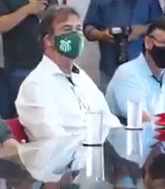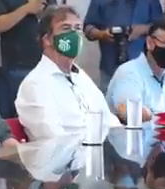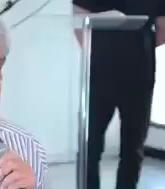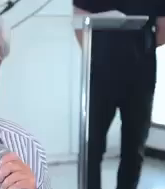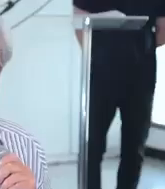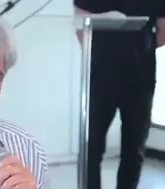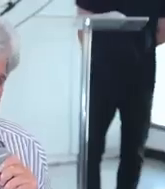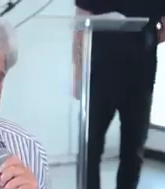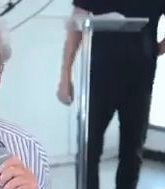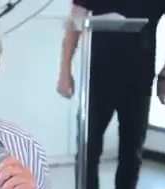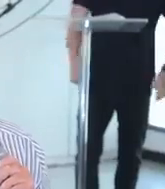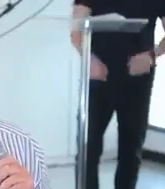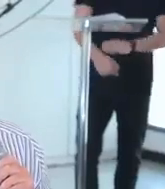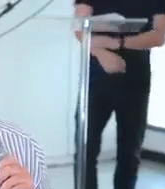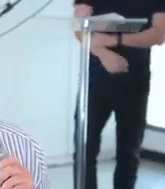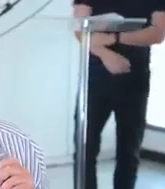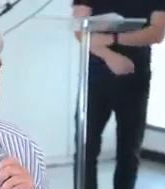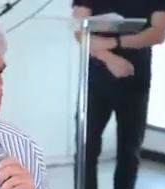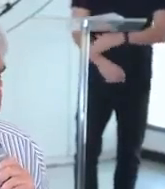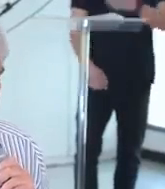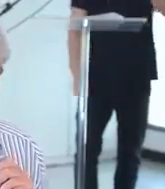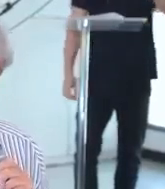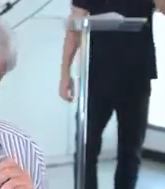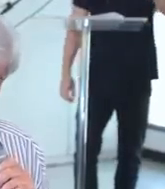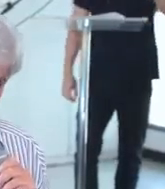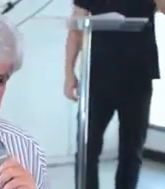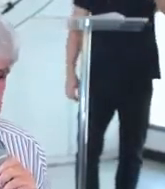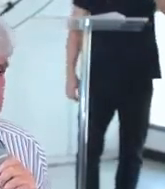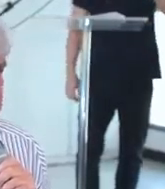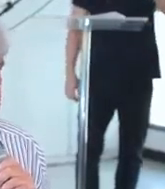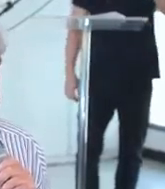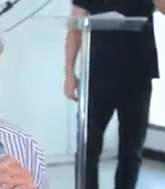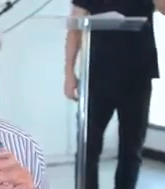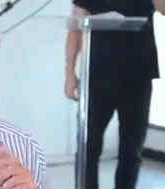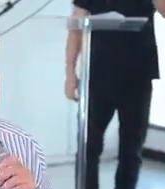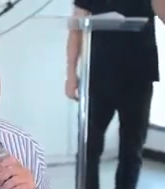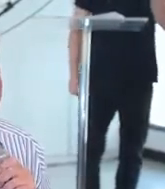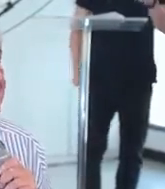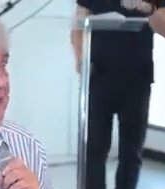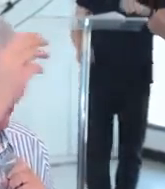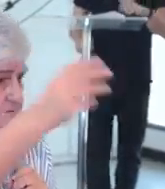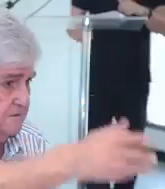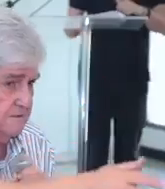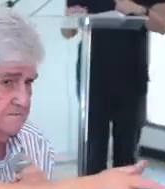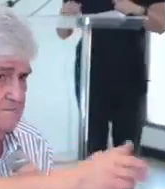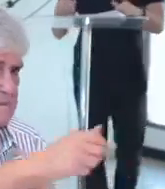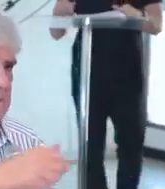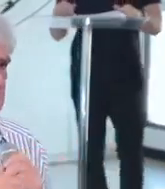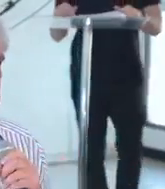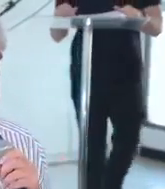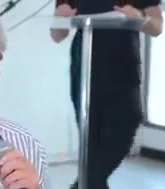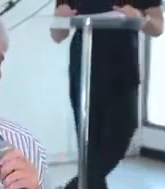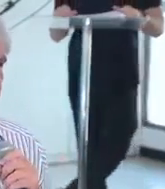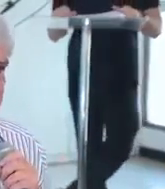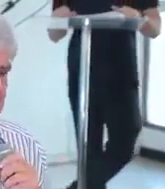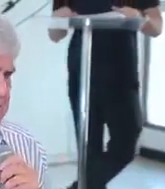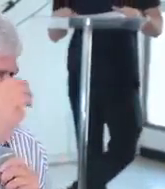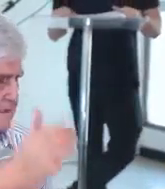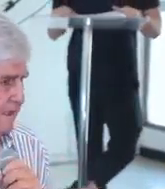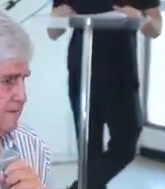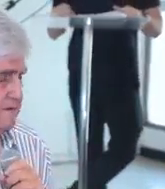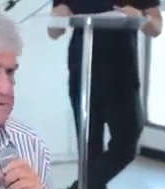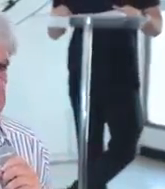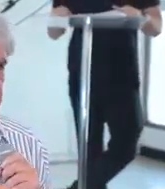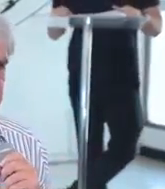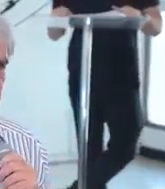para que a gente possa realmente, nesse grande projeto que tem a finalidade de promover